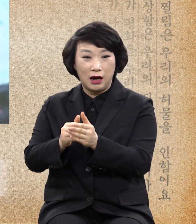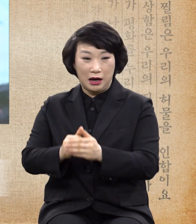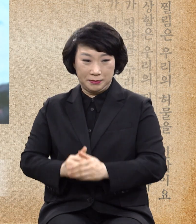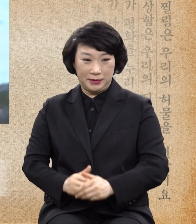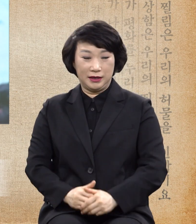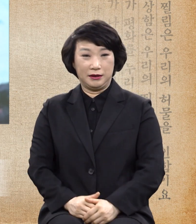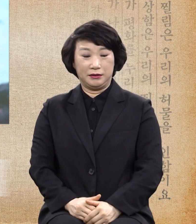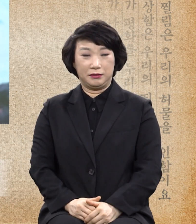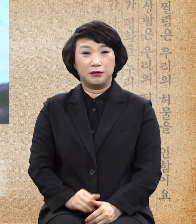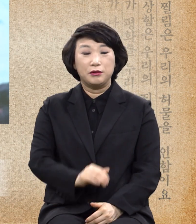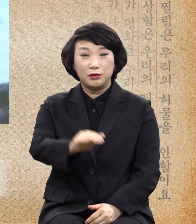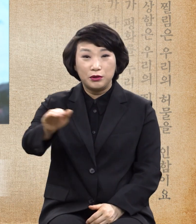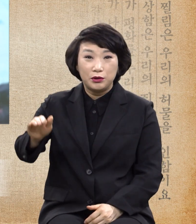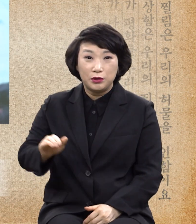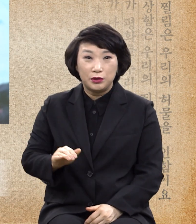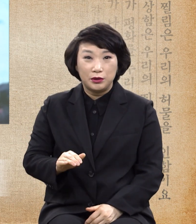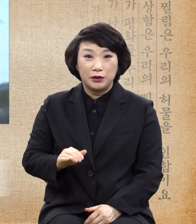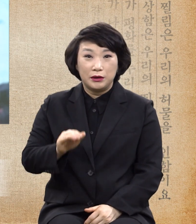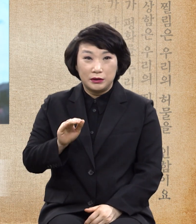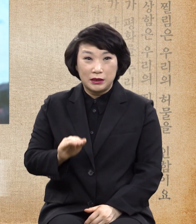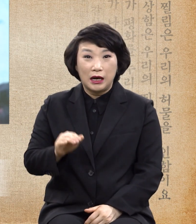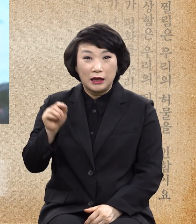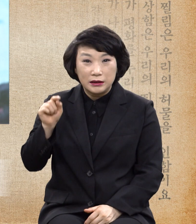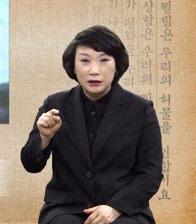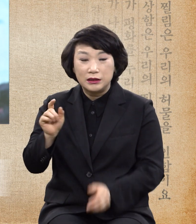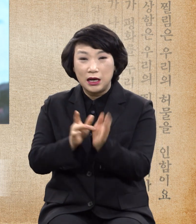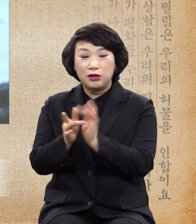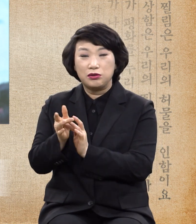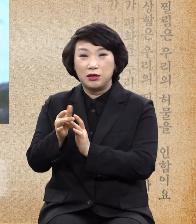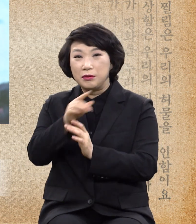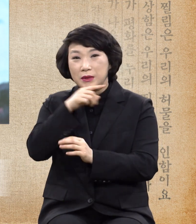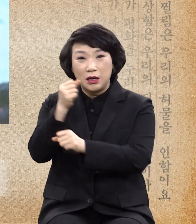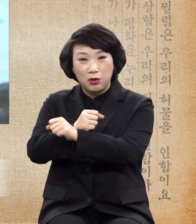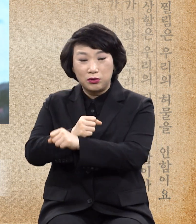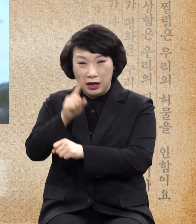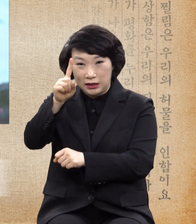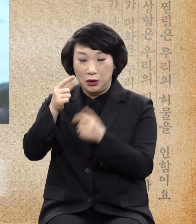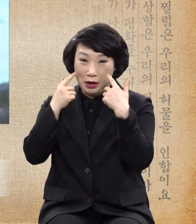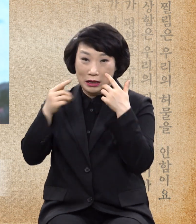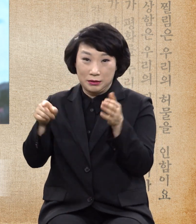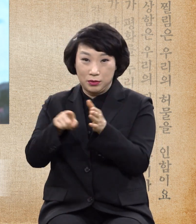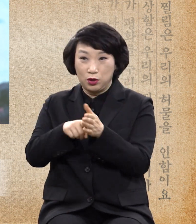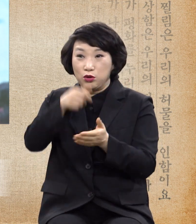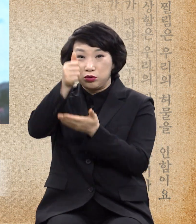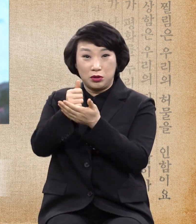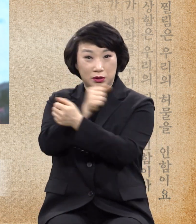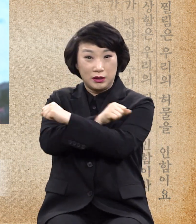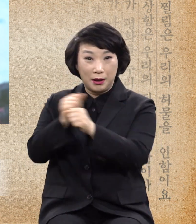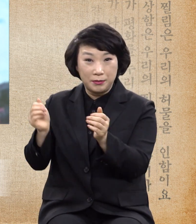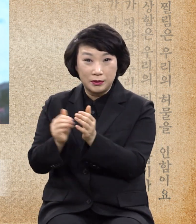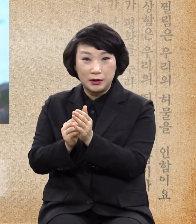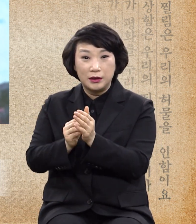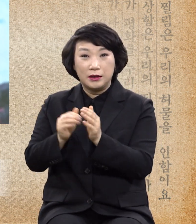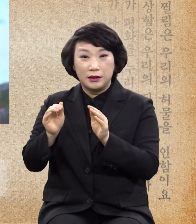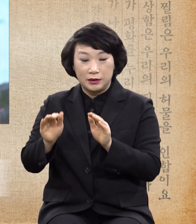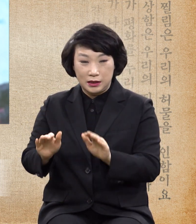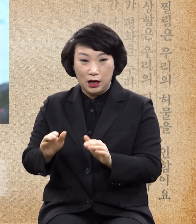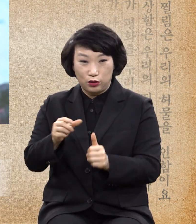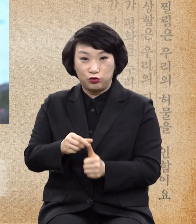우린 그거 확실하게 믿고 제사 안 받고 구원받은